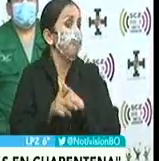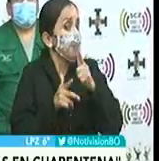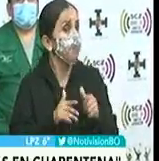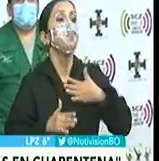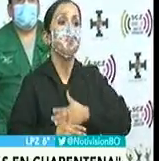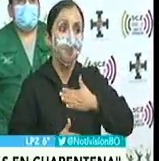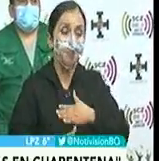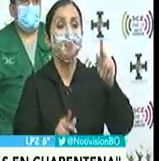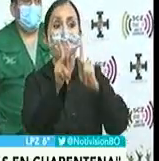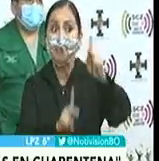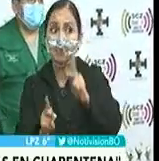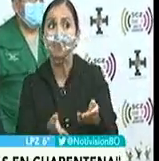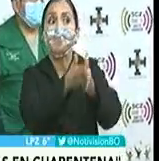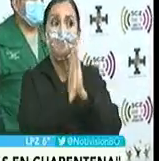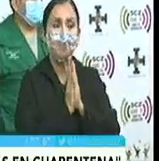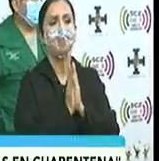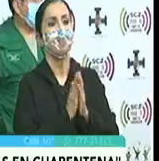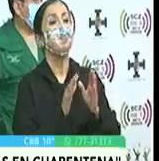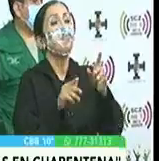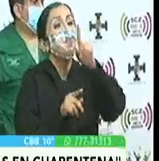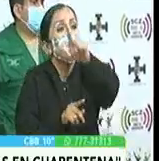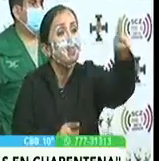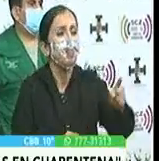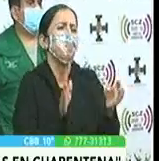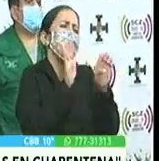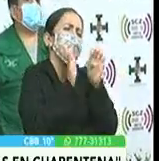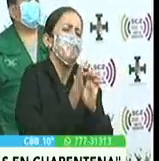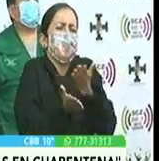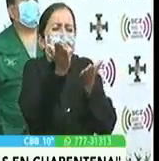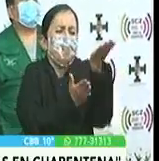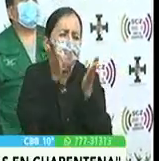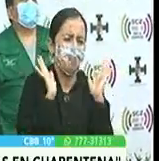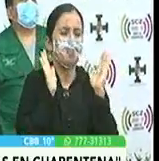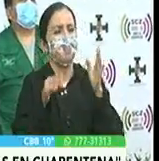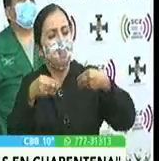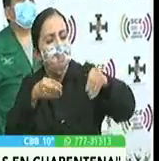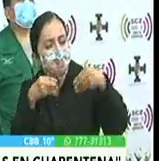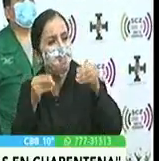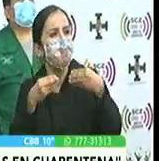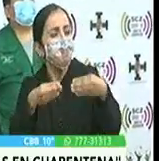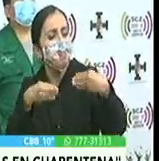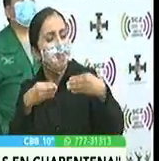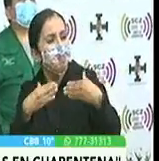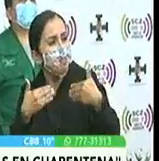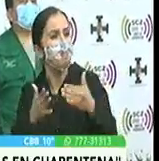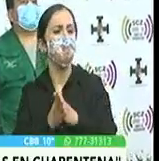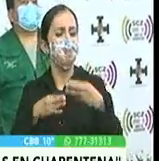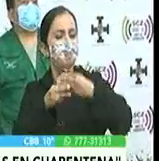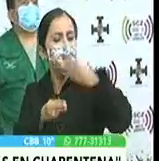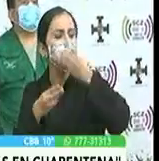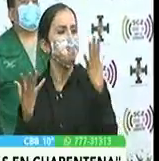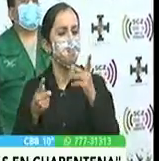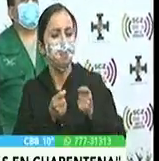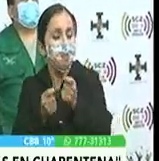pido por favor a la población, el servicio que ustedes pidan o exijan al transporte público el